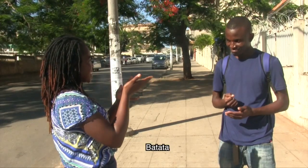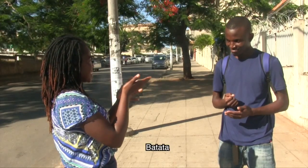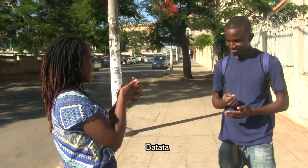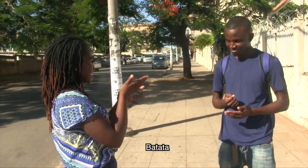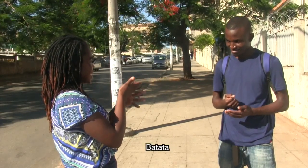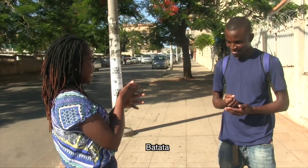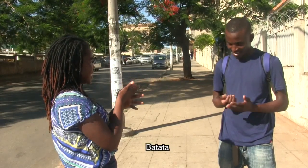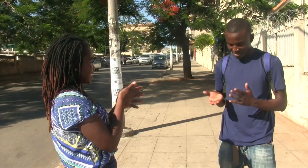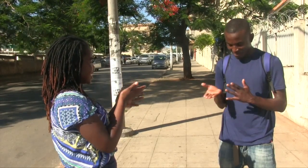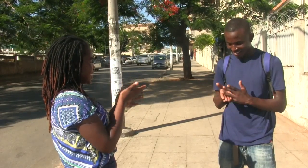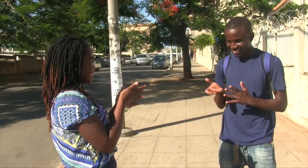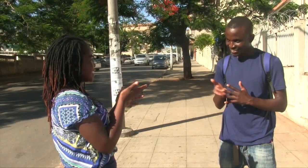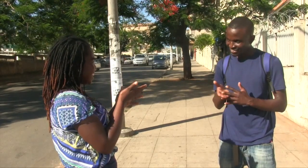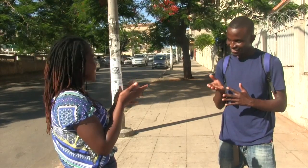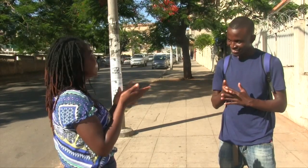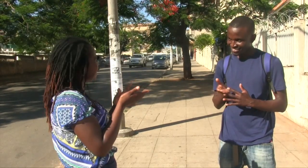Batata.